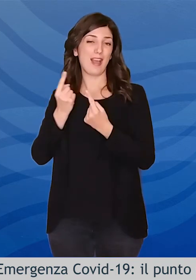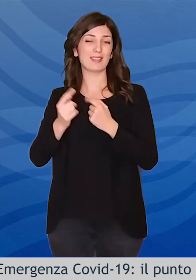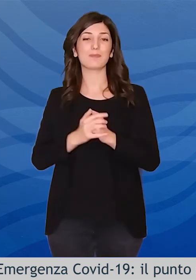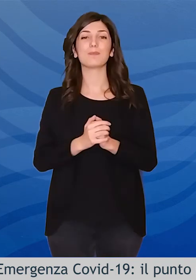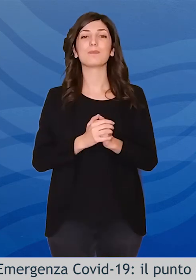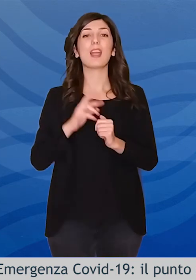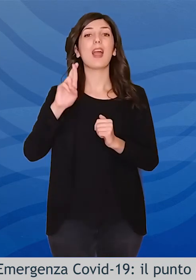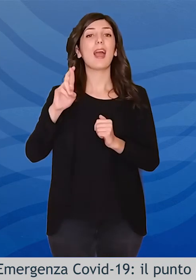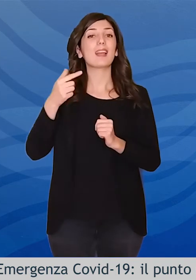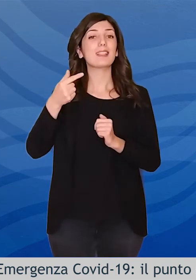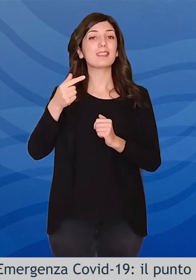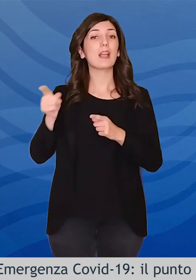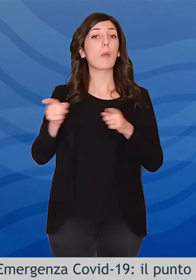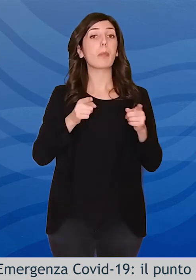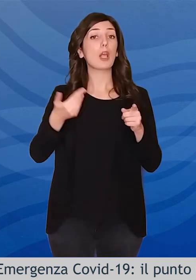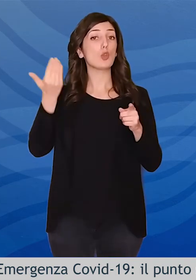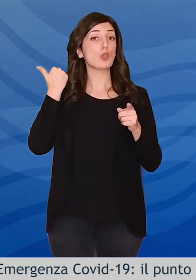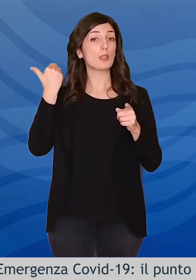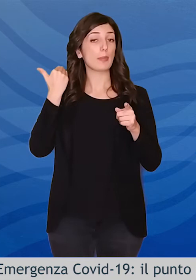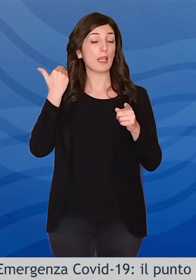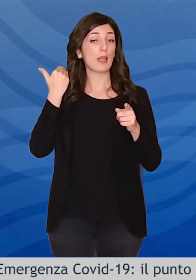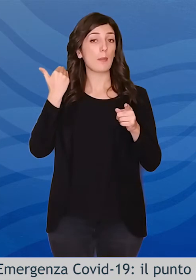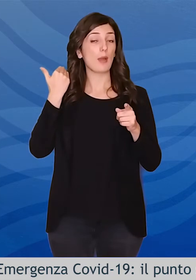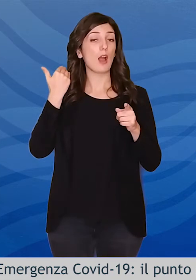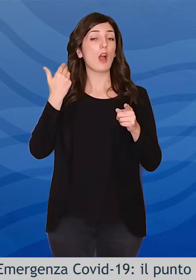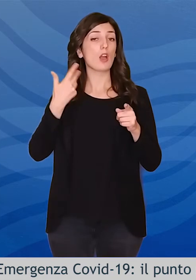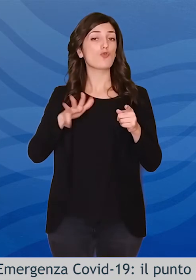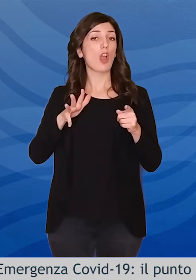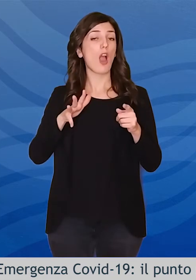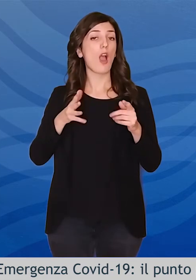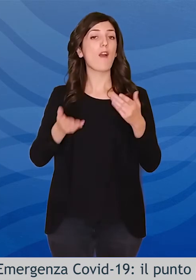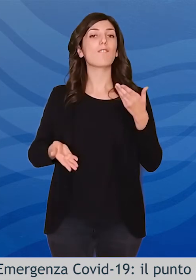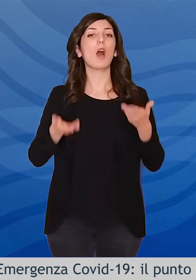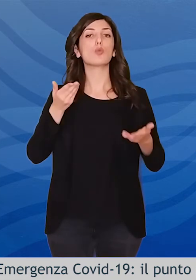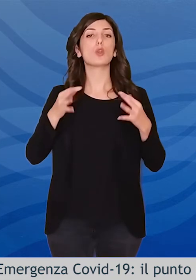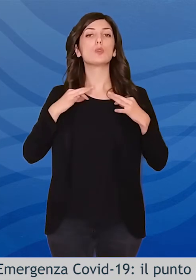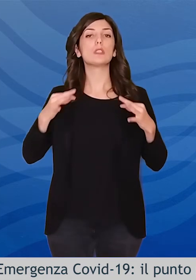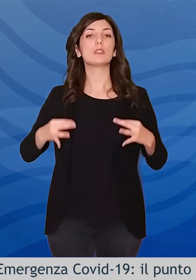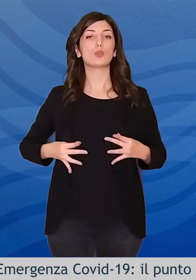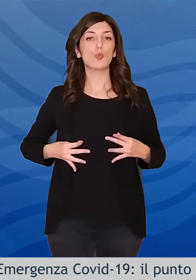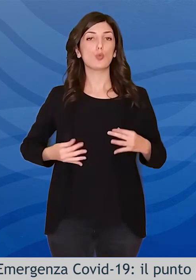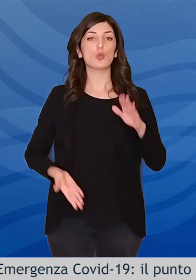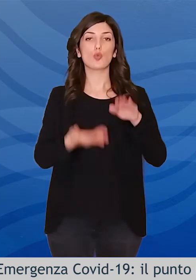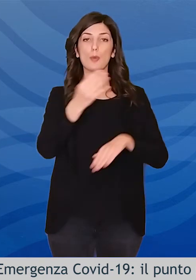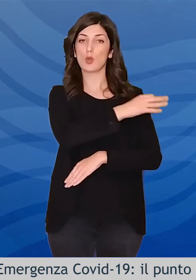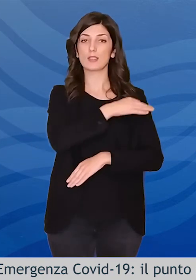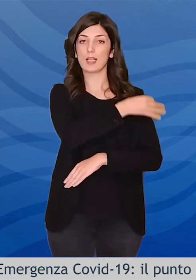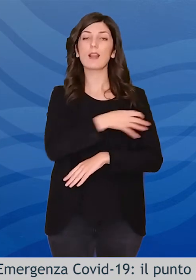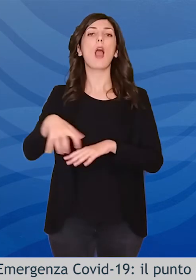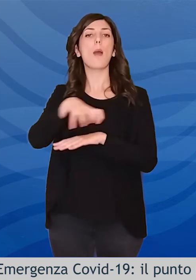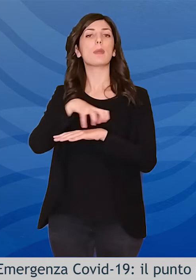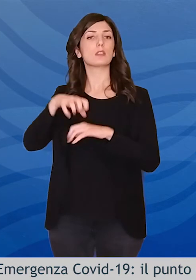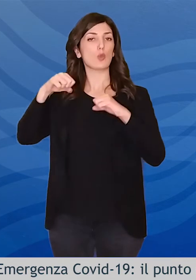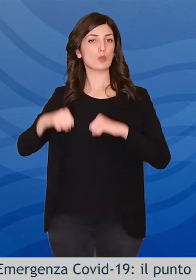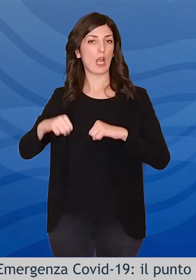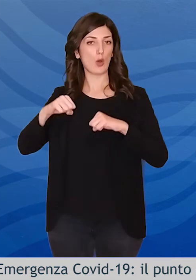L'RT riferito al periodo precedente è stato valutato dall'Istituto Superiore di Sanità e dal Ministero